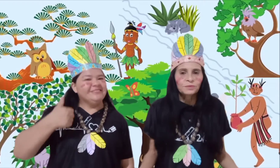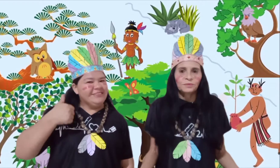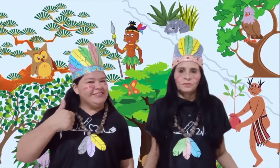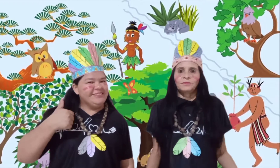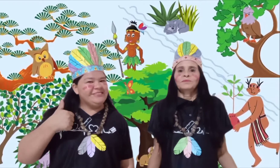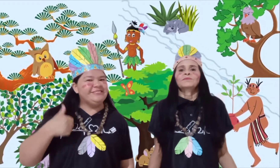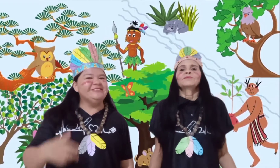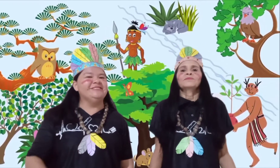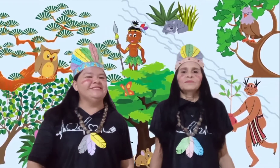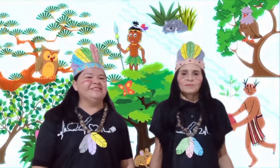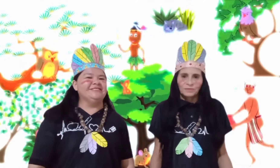Isso!